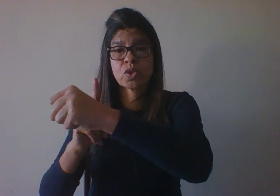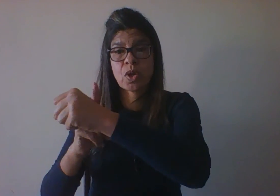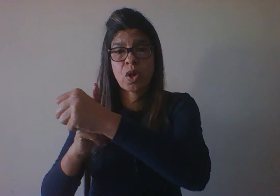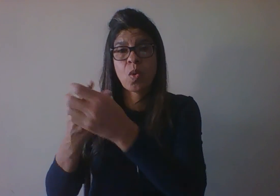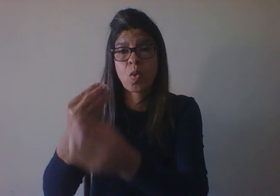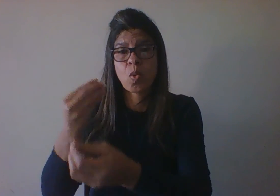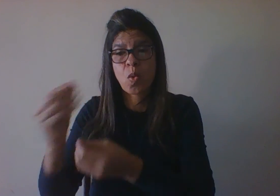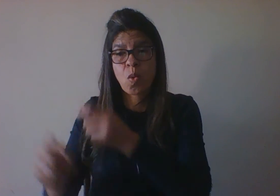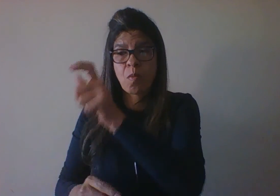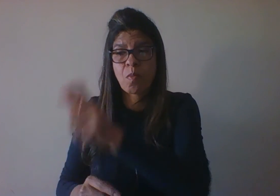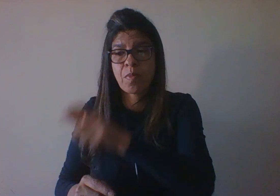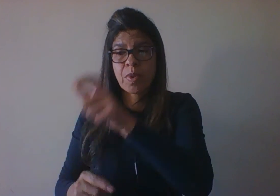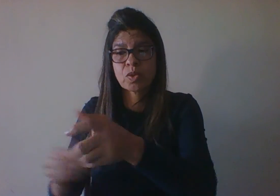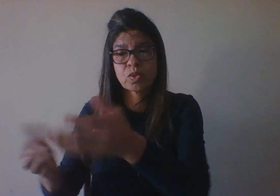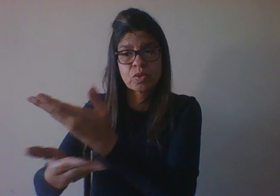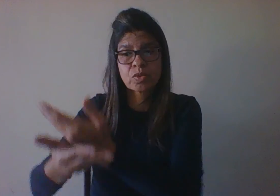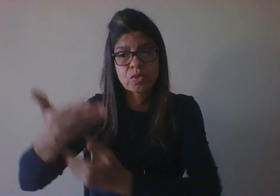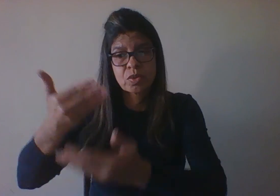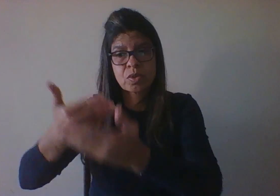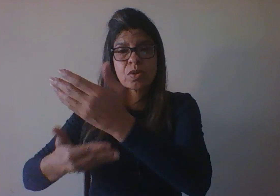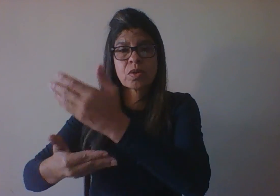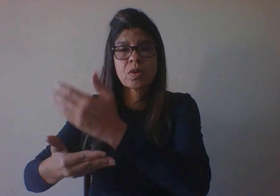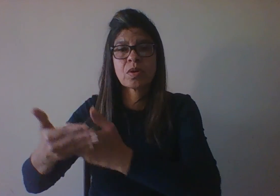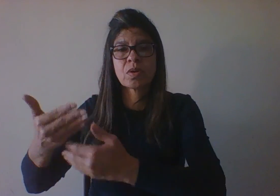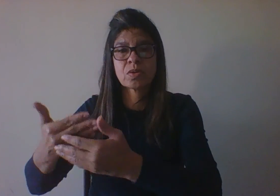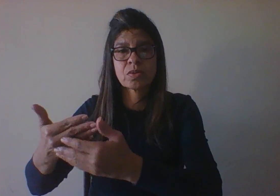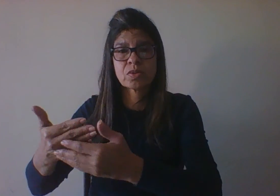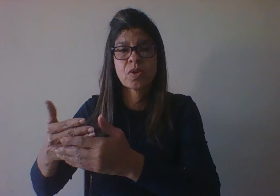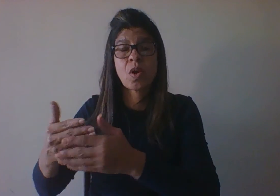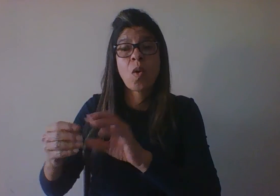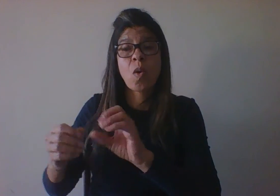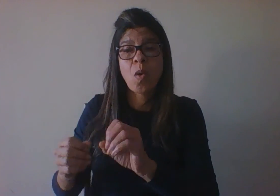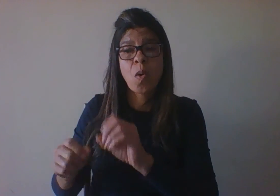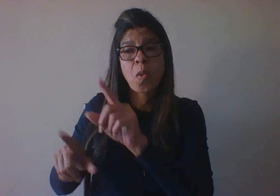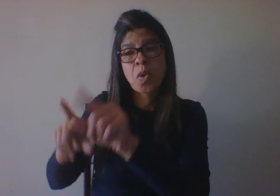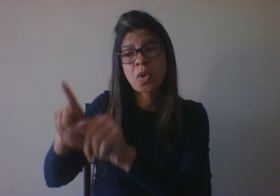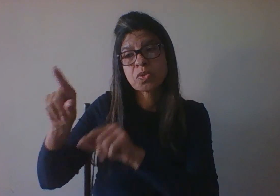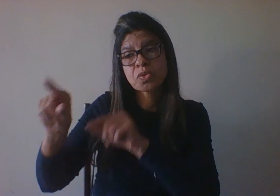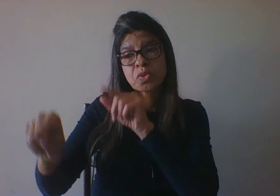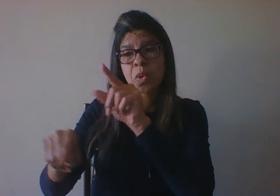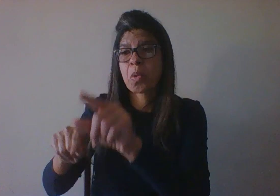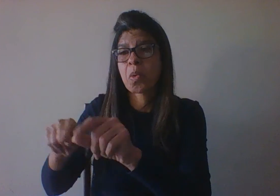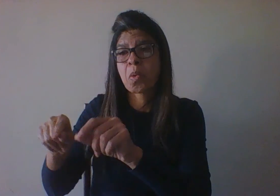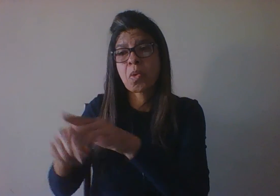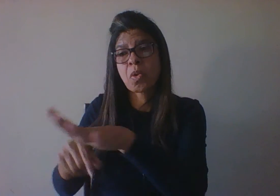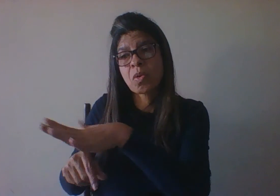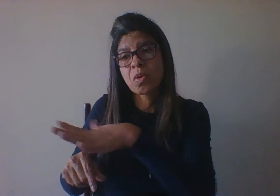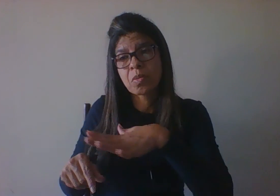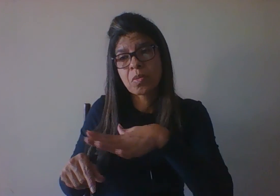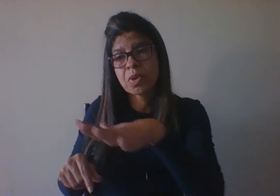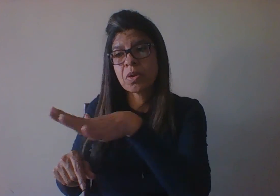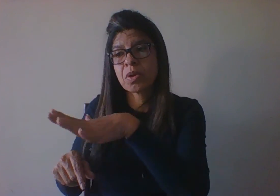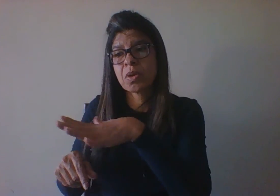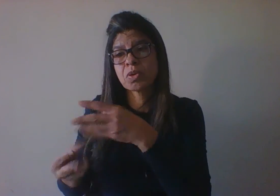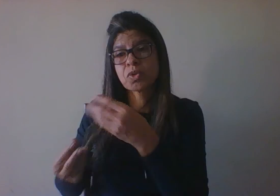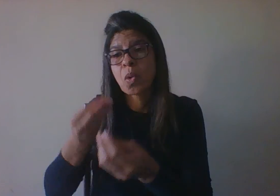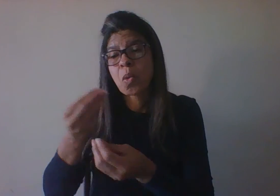indivíduo reage ao ambiente, as escolhas que esse organismo faz, como ele se alimenta, como ele se exercita, como ele